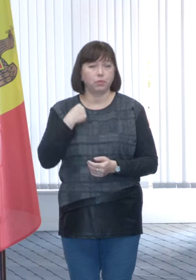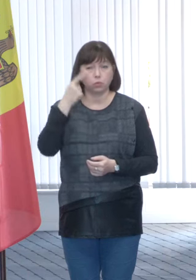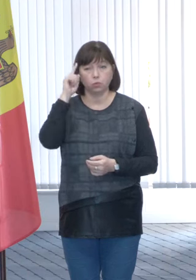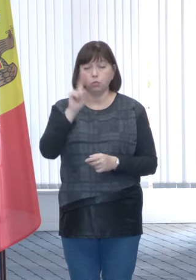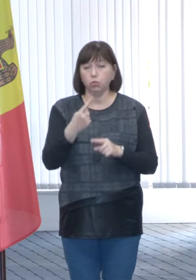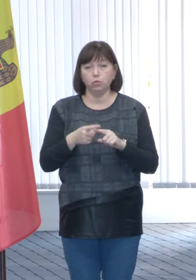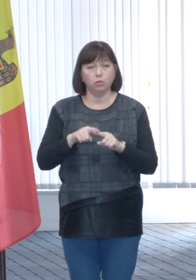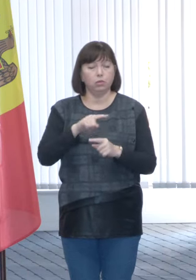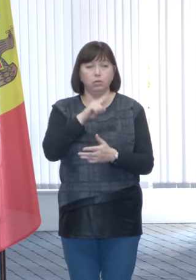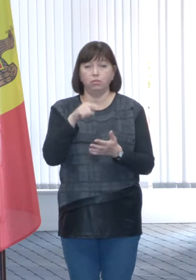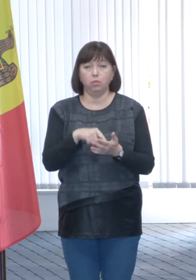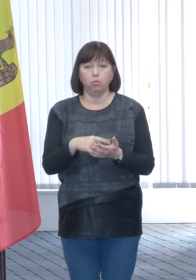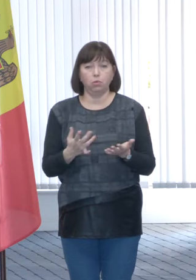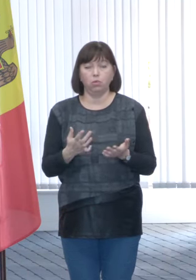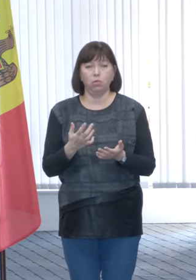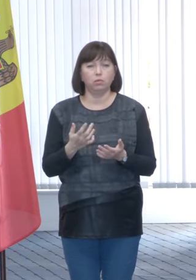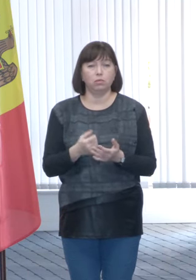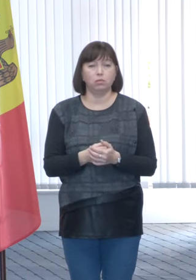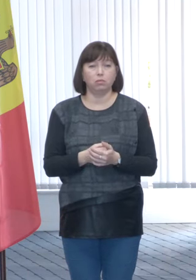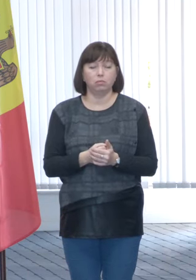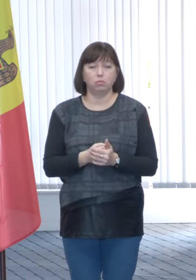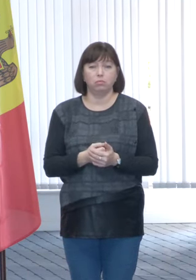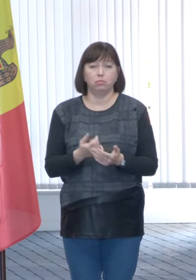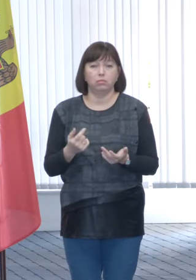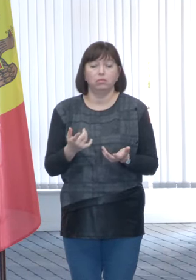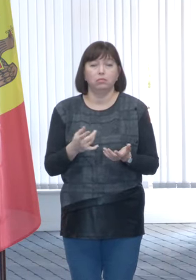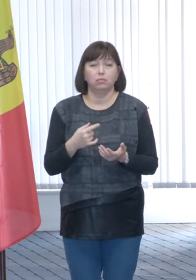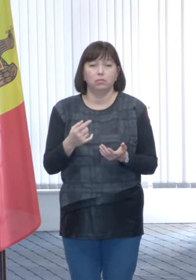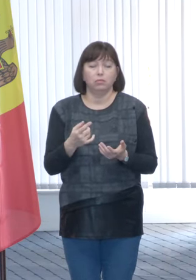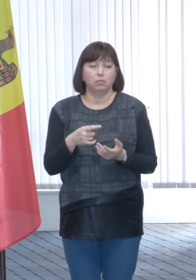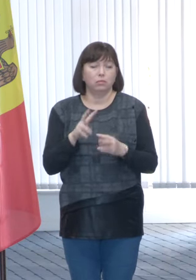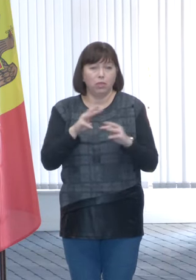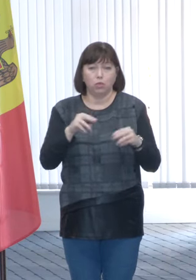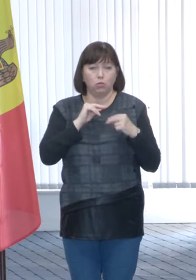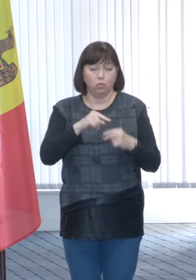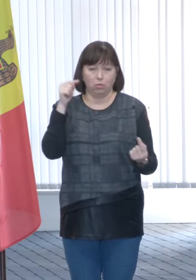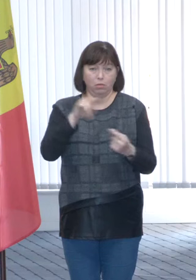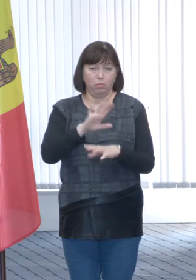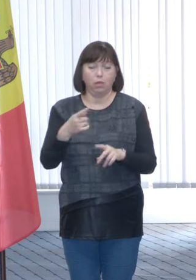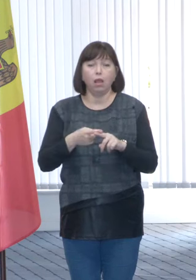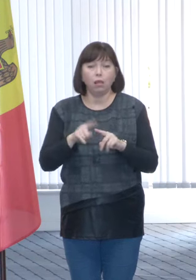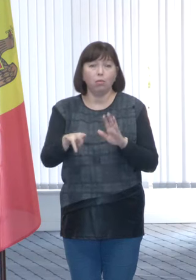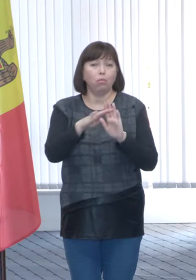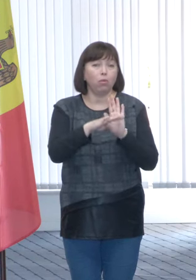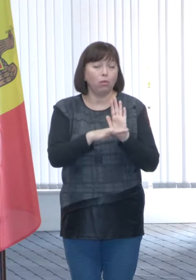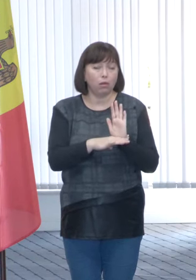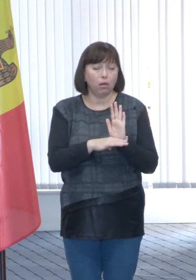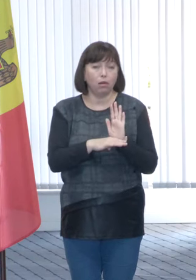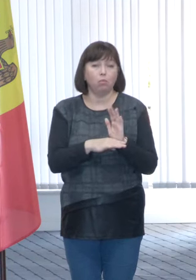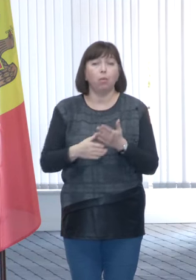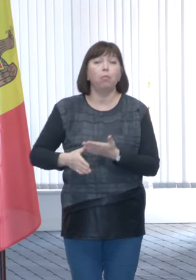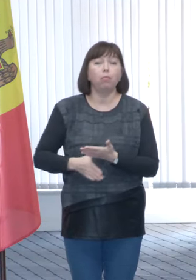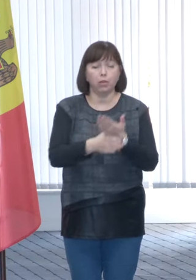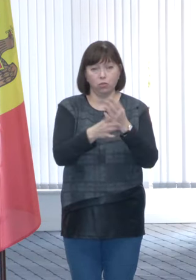aceasta e mai complicat să fie răspuns decât ministrul muncii și protecți sociale deci asta este un program de suport